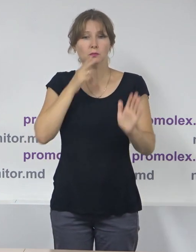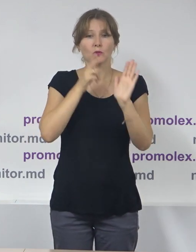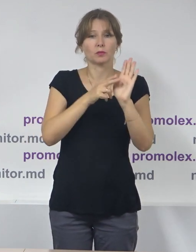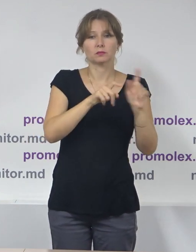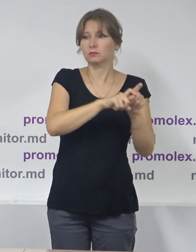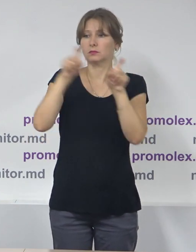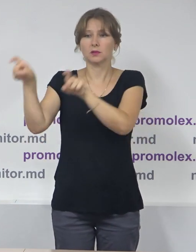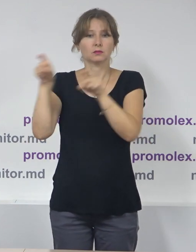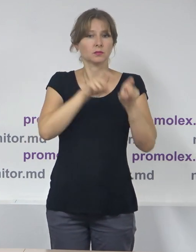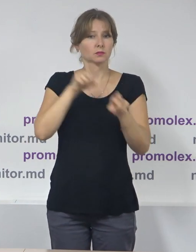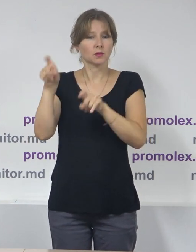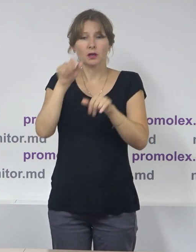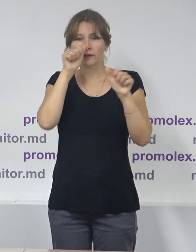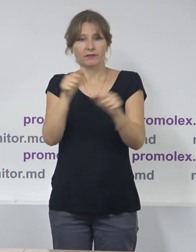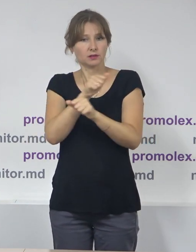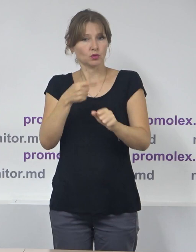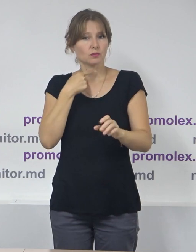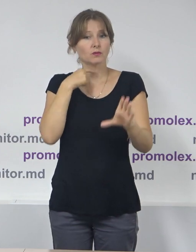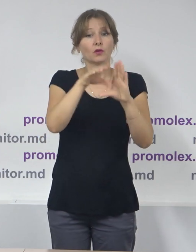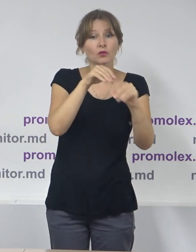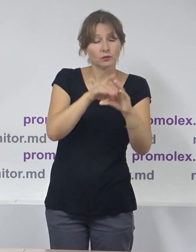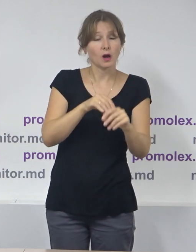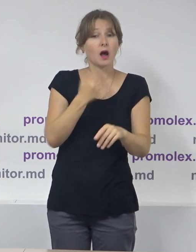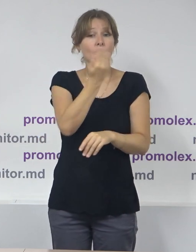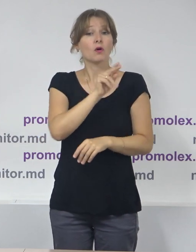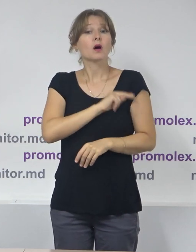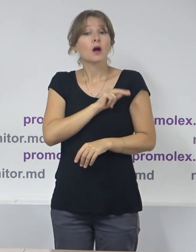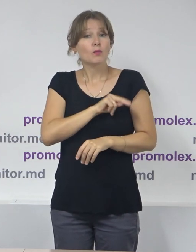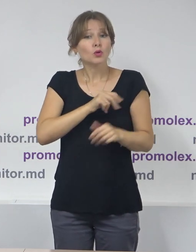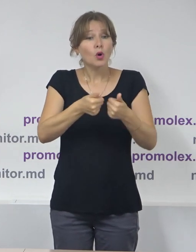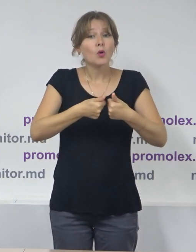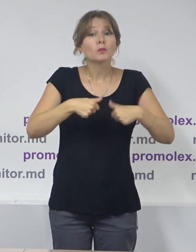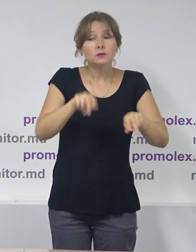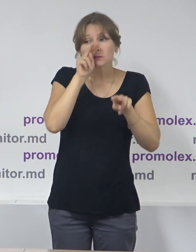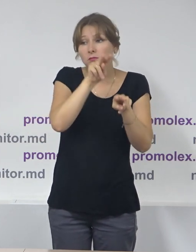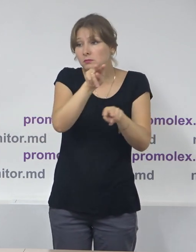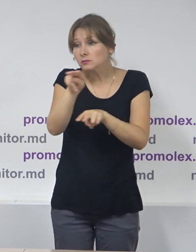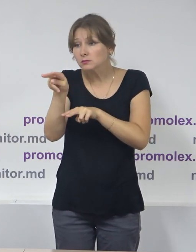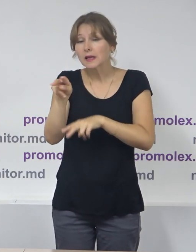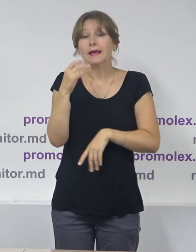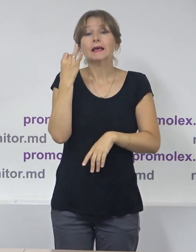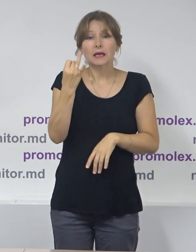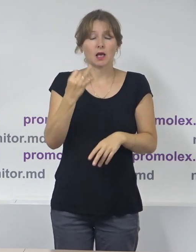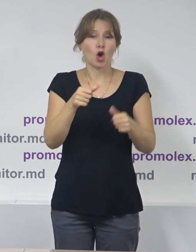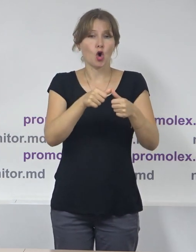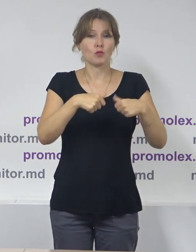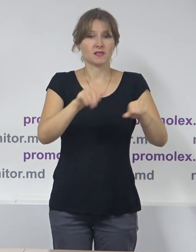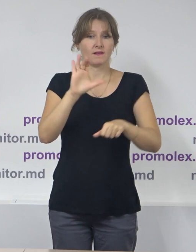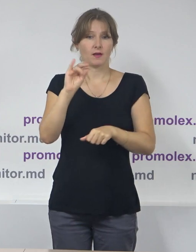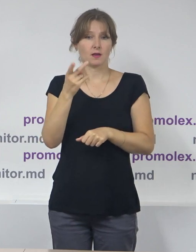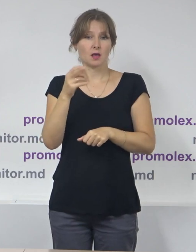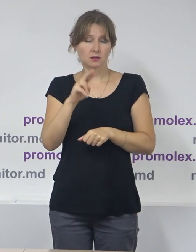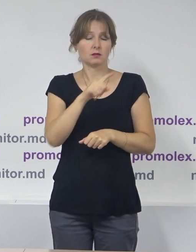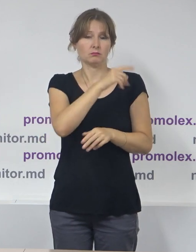promovată și de misiunile internaționale de observare alegerilor. De asemenea, Comisia de la Veneția a apreciat această măsură în avizul său